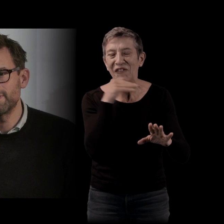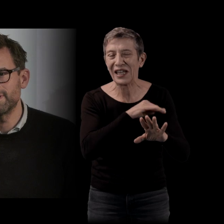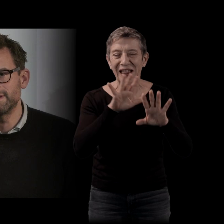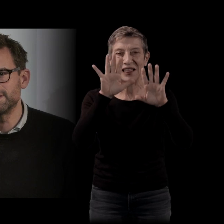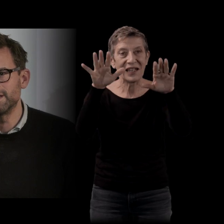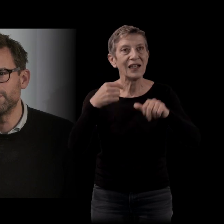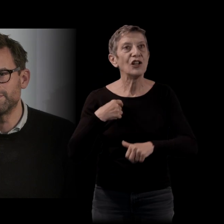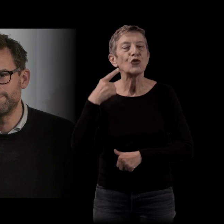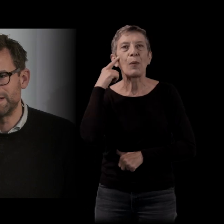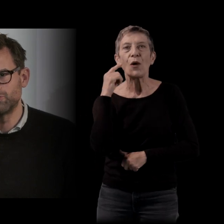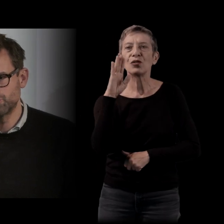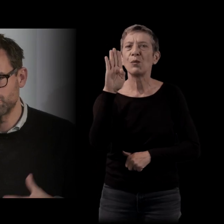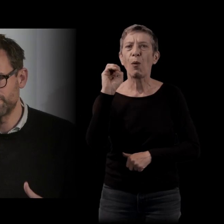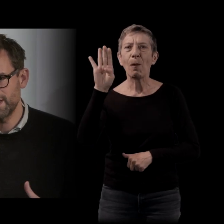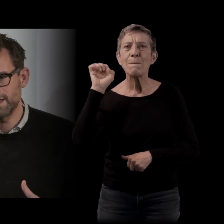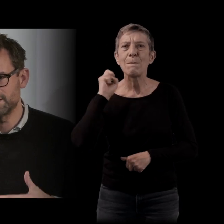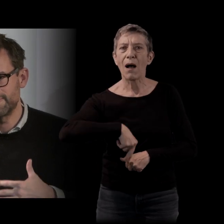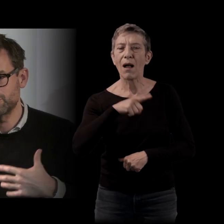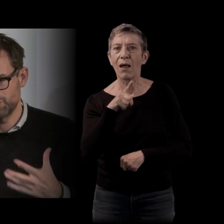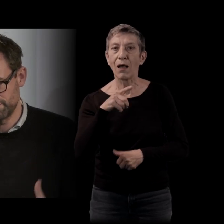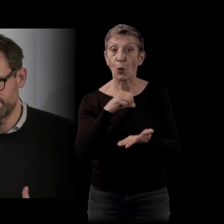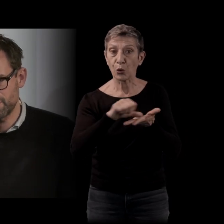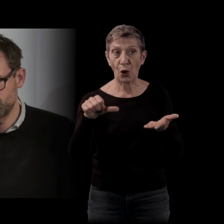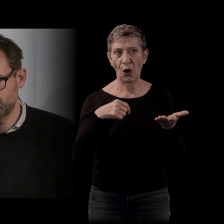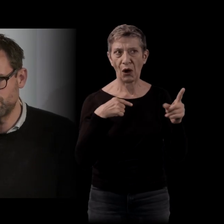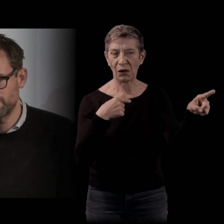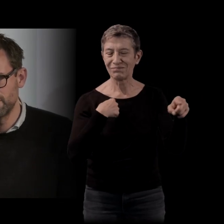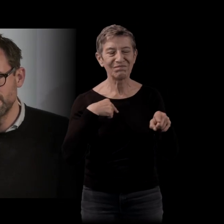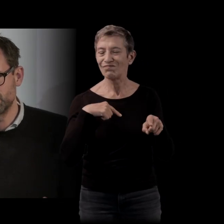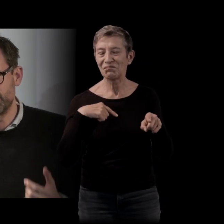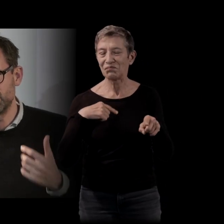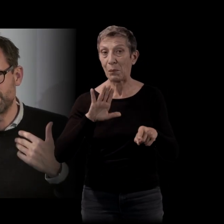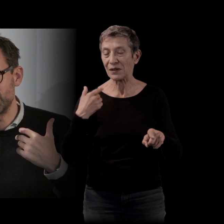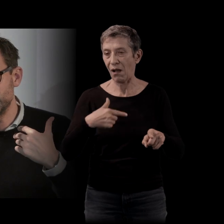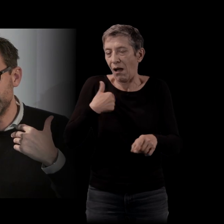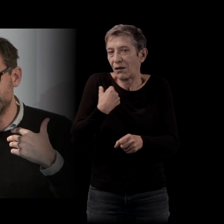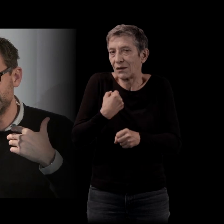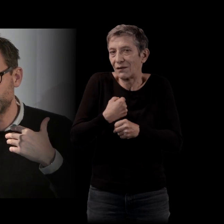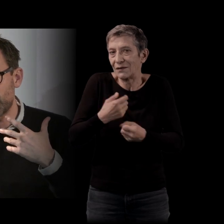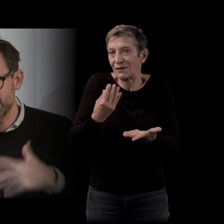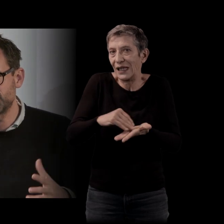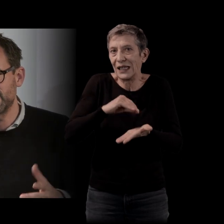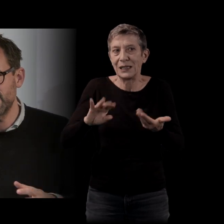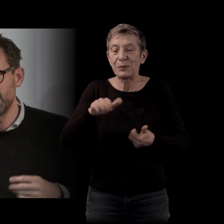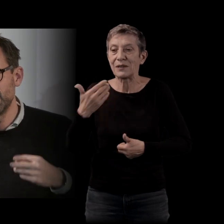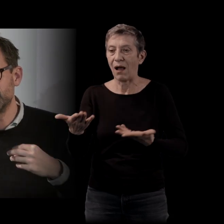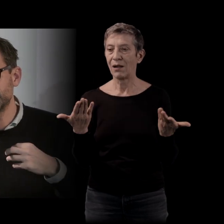et c'est pas du tout ce que je fais et c'est pas ce que j'ai envie de faire du tout. Je ne pas une littérature inspirée et qui serait